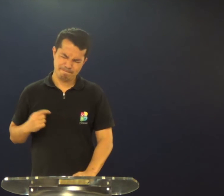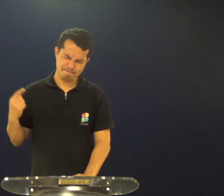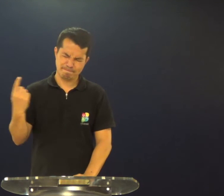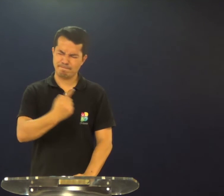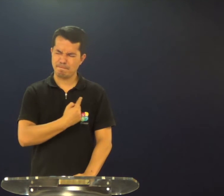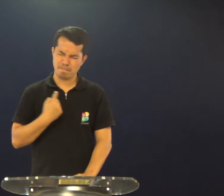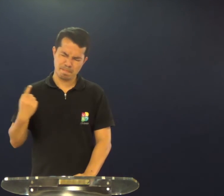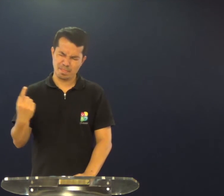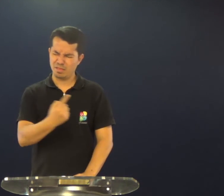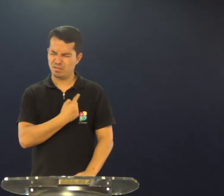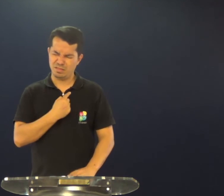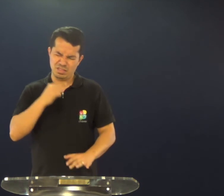Senhor Jesus,